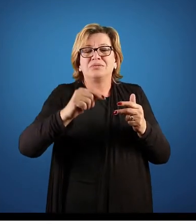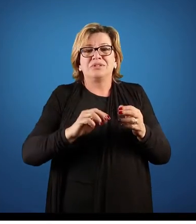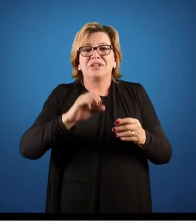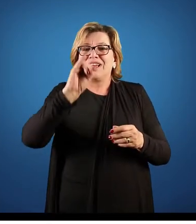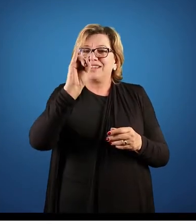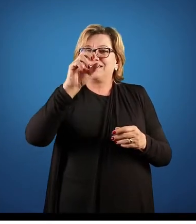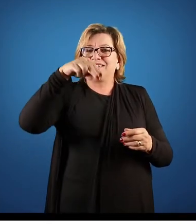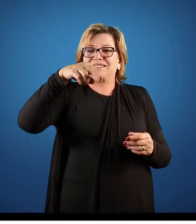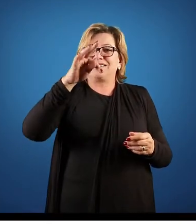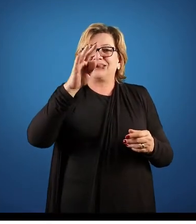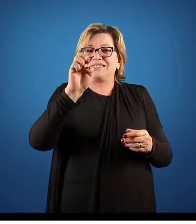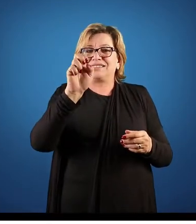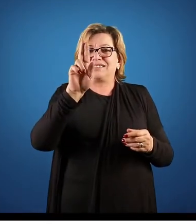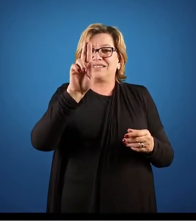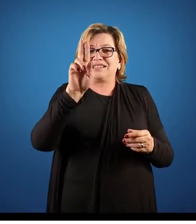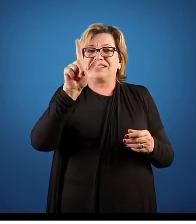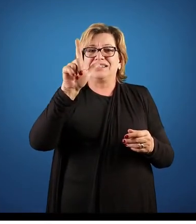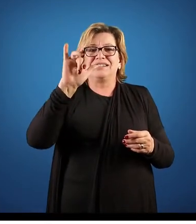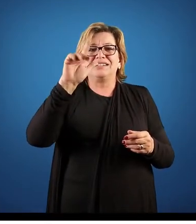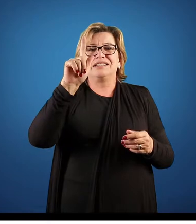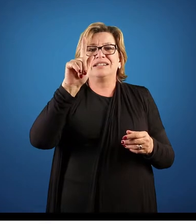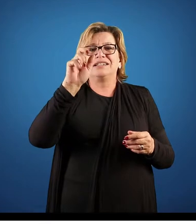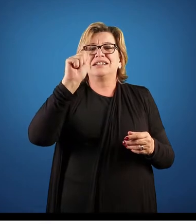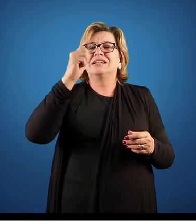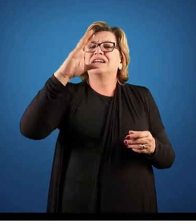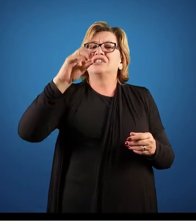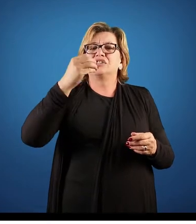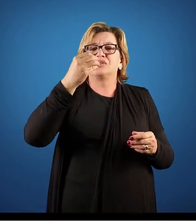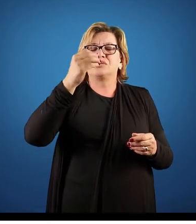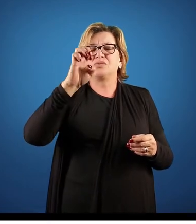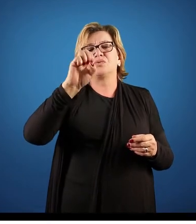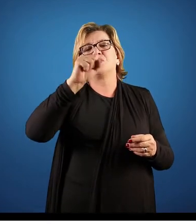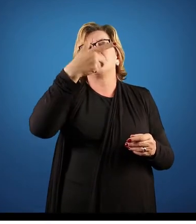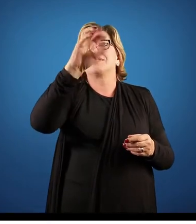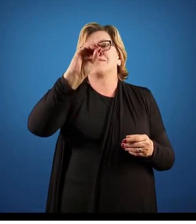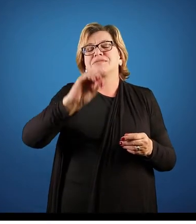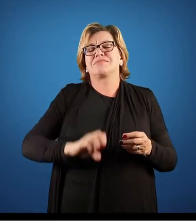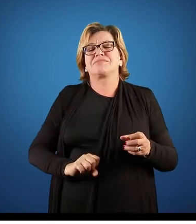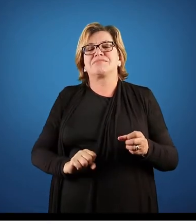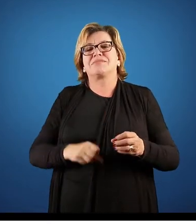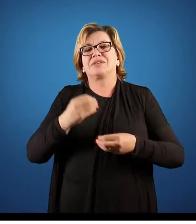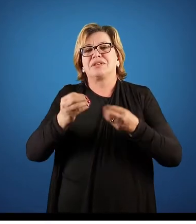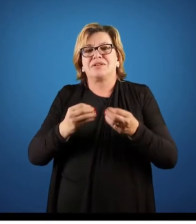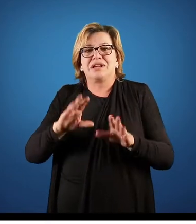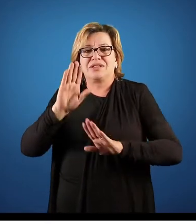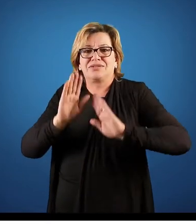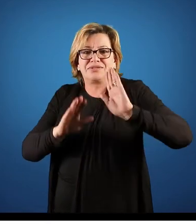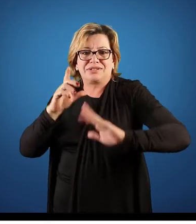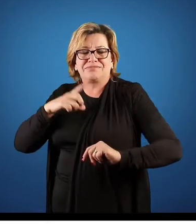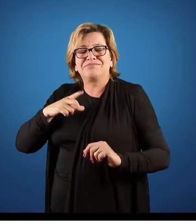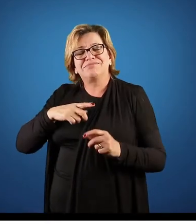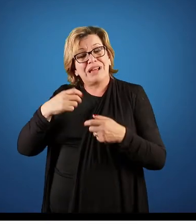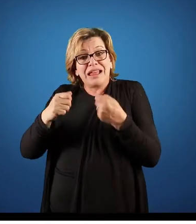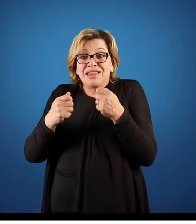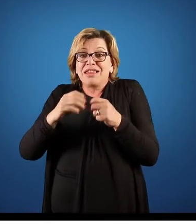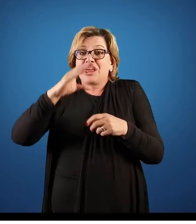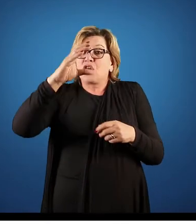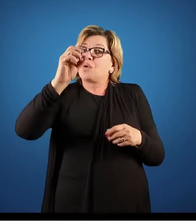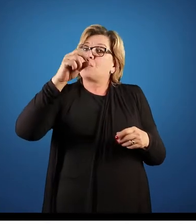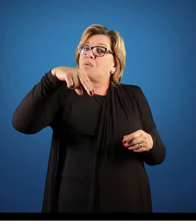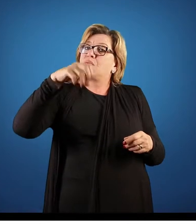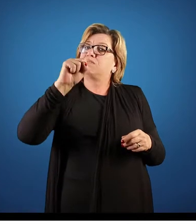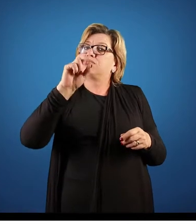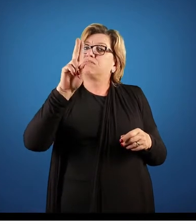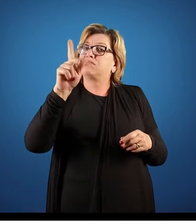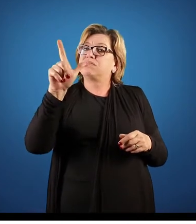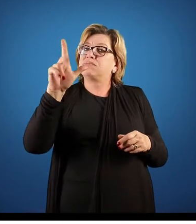também aqueles órgãos de staff, que são as auditorias, são aquelas questões que a empresa precisa, uma consultoria que possa estar ajudando